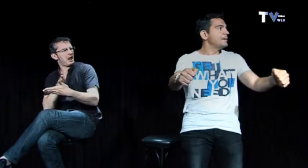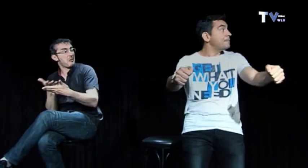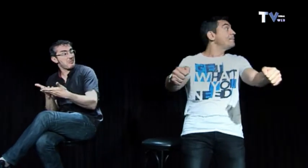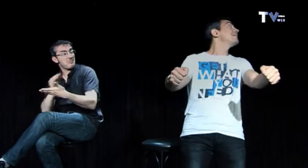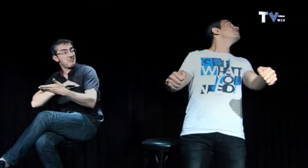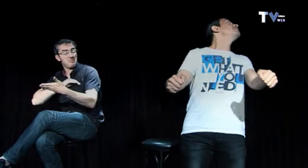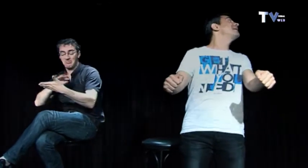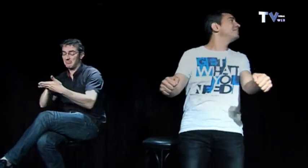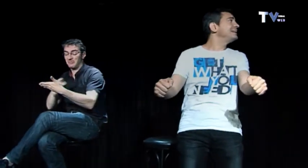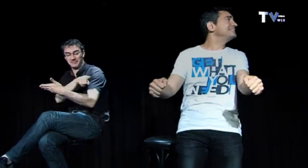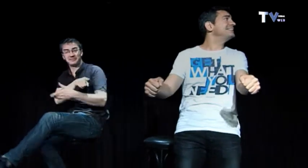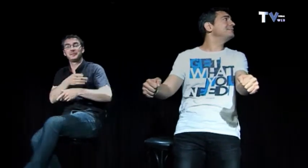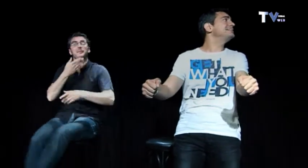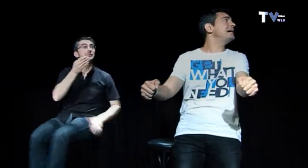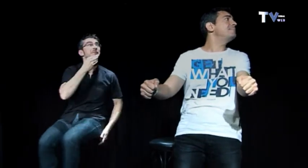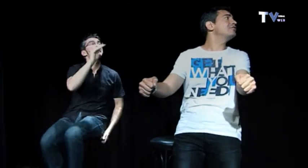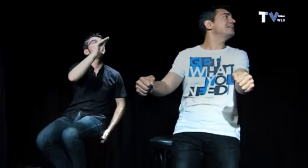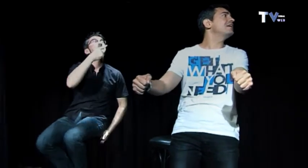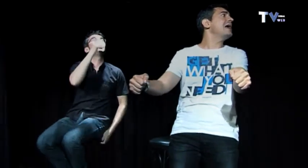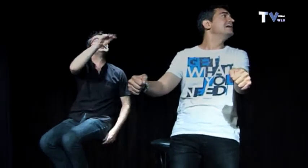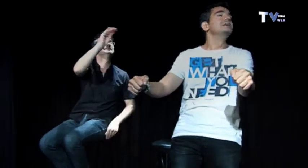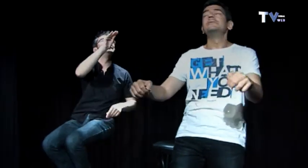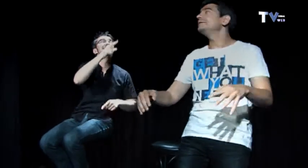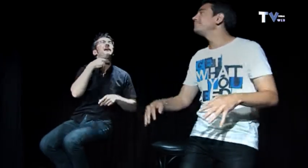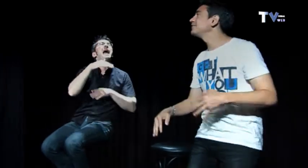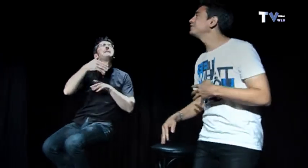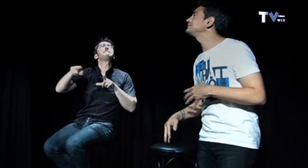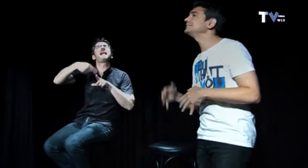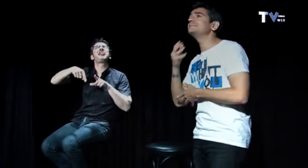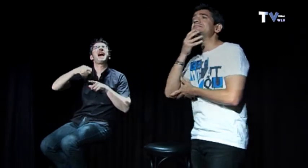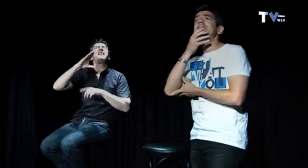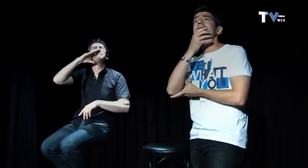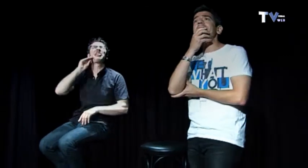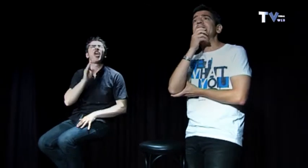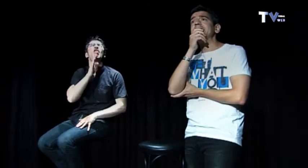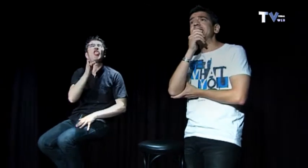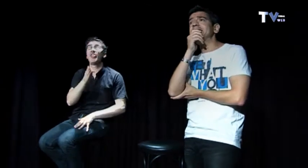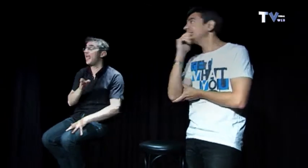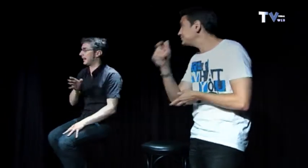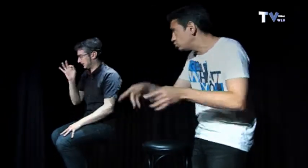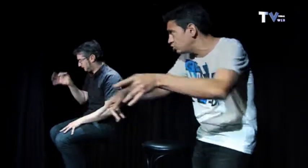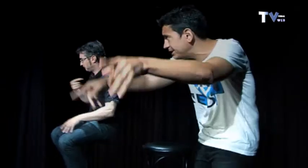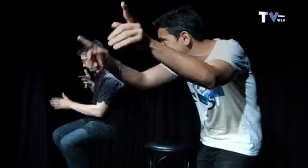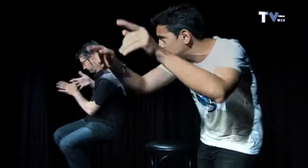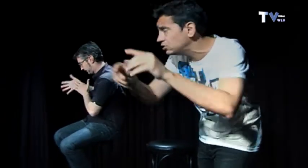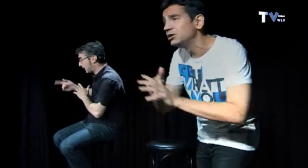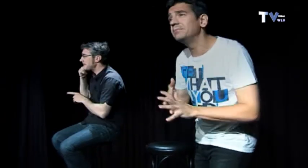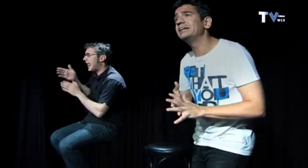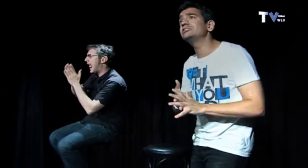perdone para francés masia ¿por dónde tengo que ir? para francés masia mira si sigues todo recto verás